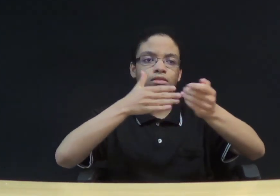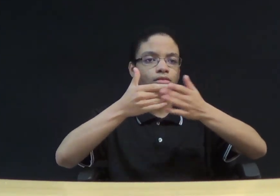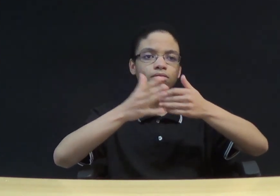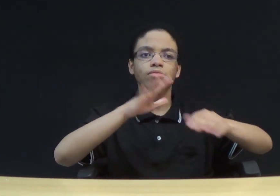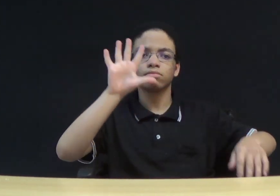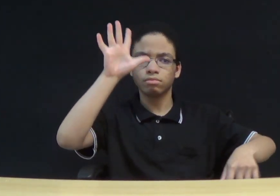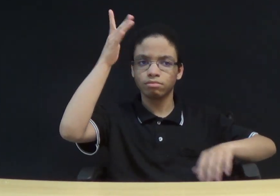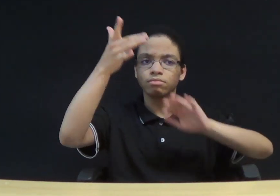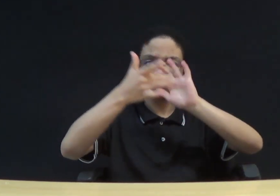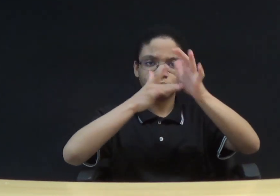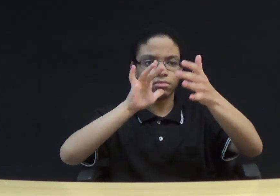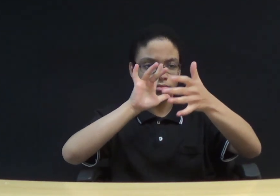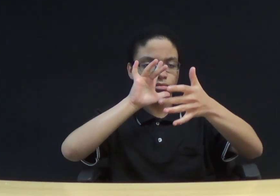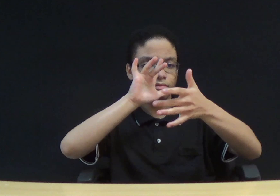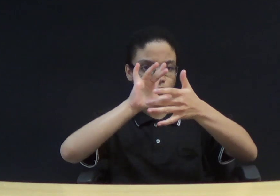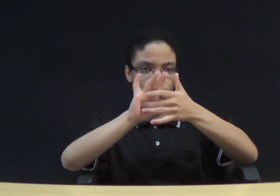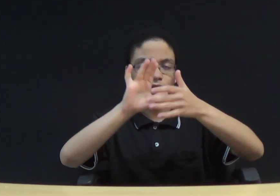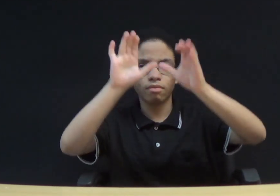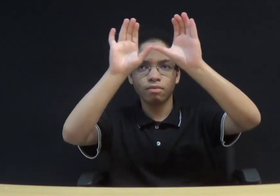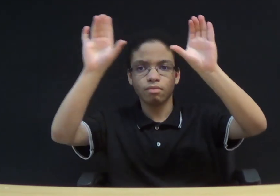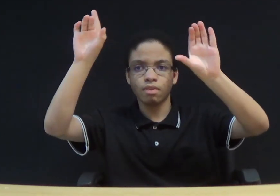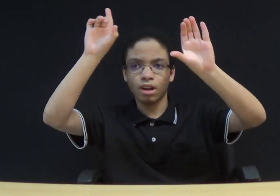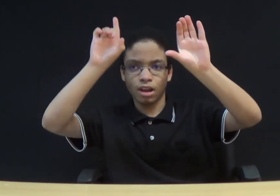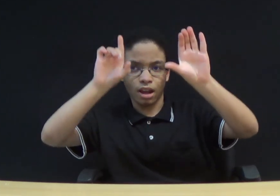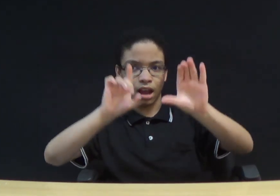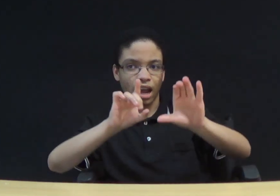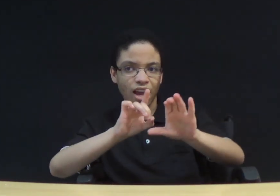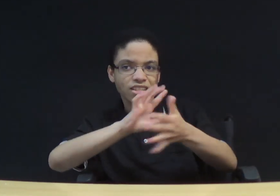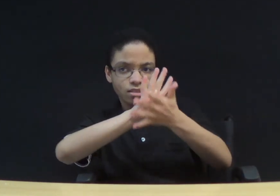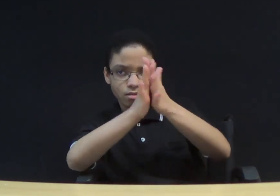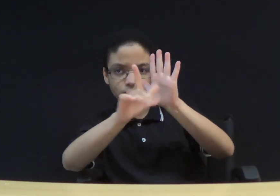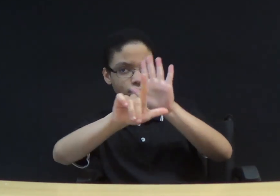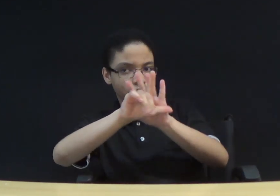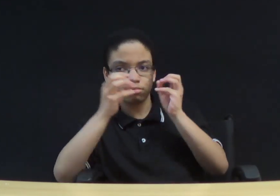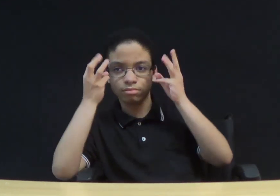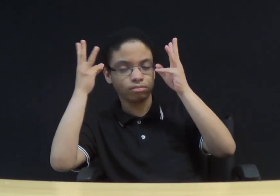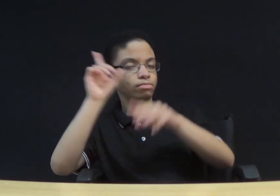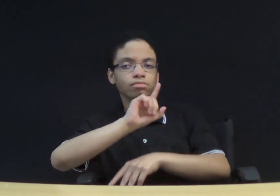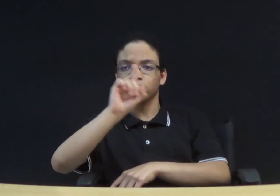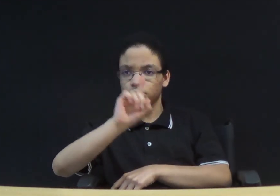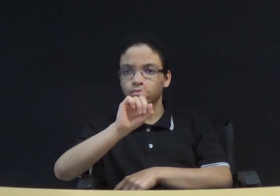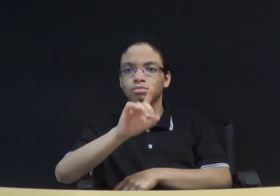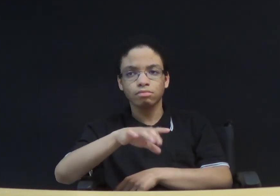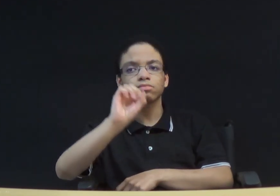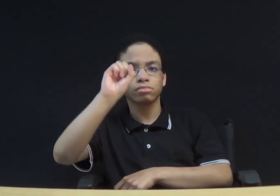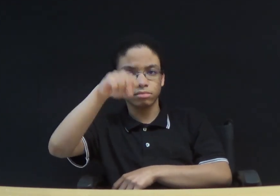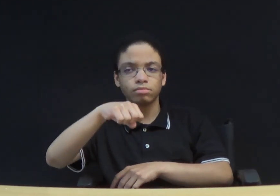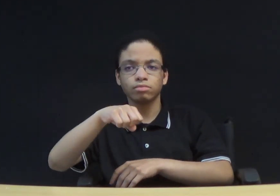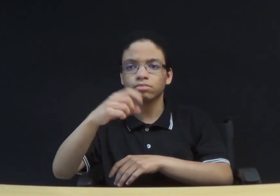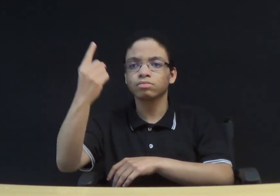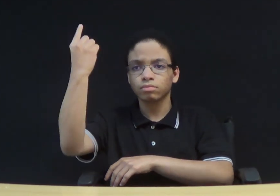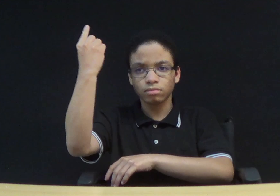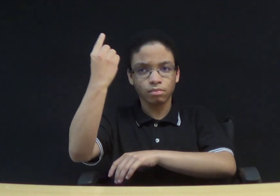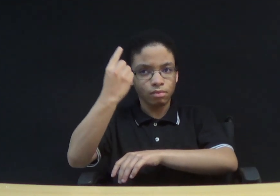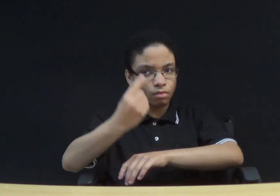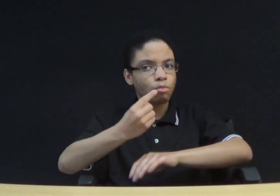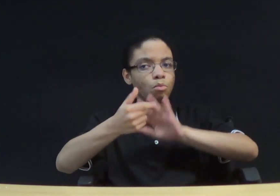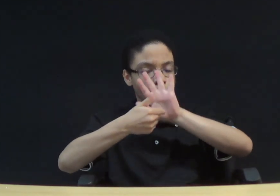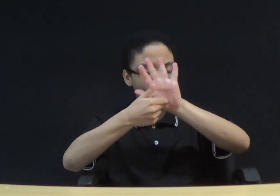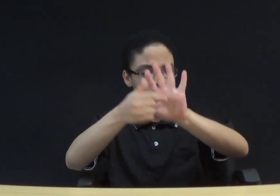Jesus não veio para acabar com a lei de Moisés, mas sim dar um sentido completo, que é o amor. Jesus diz que se